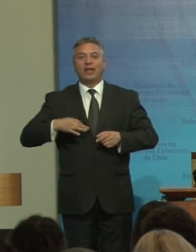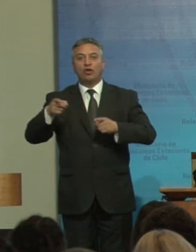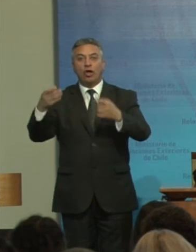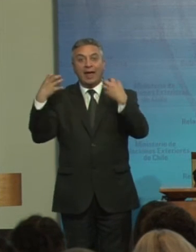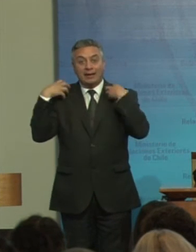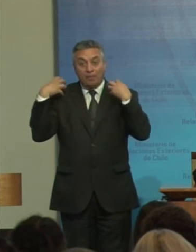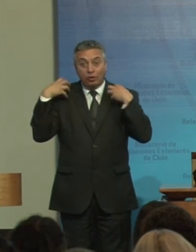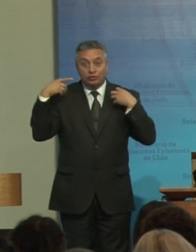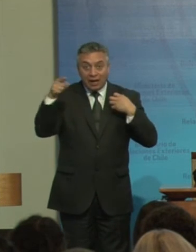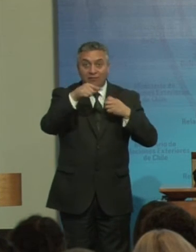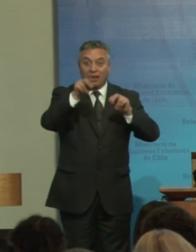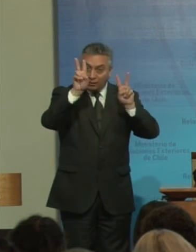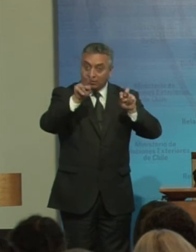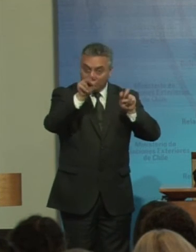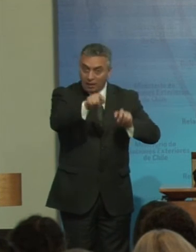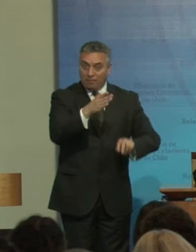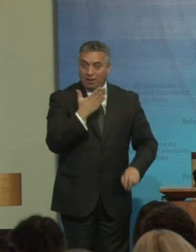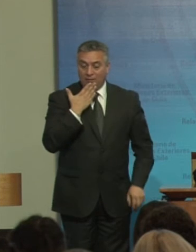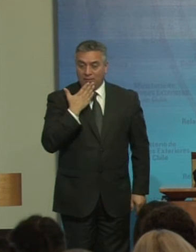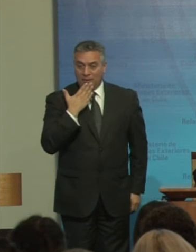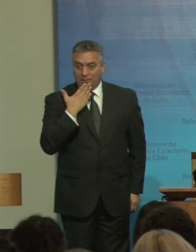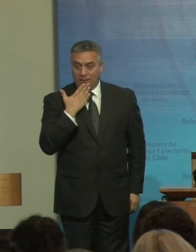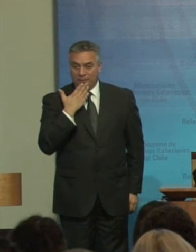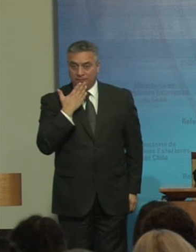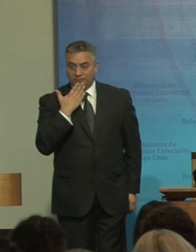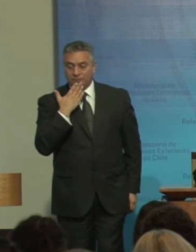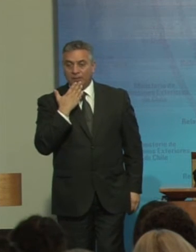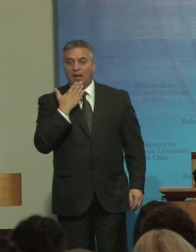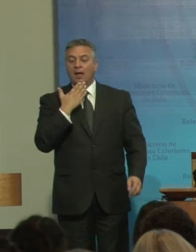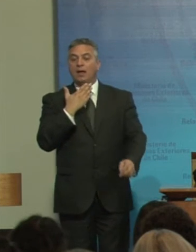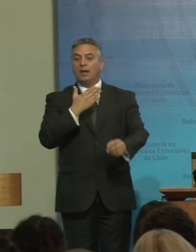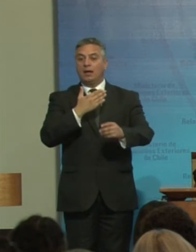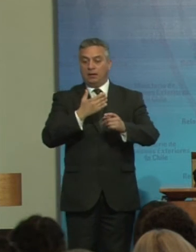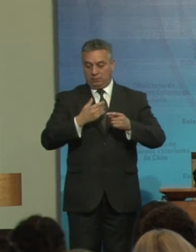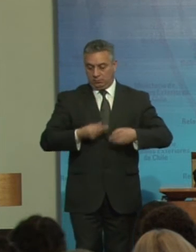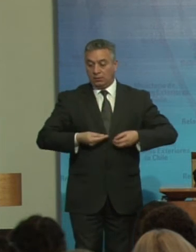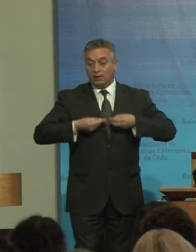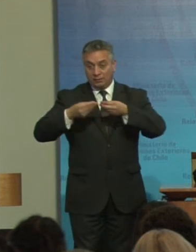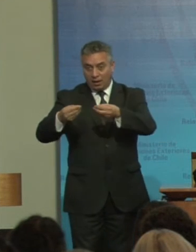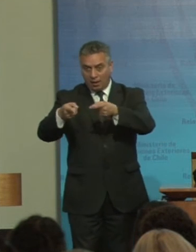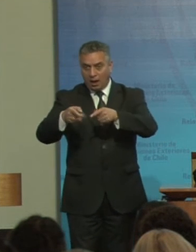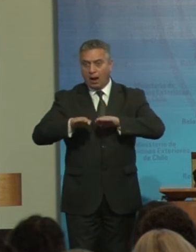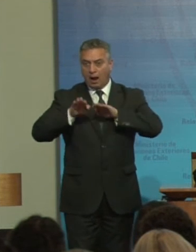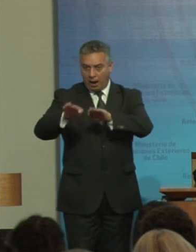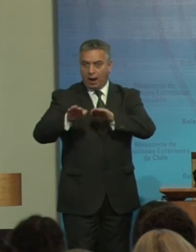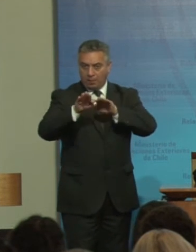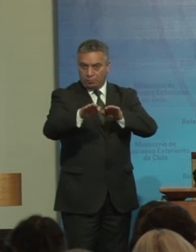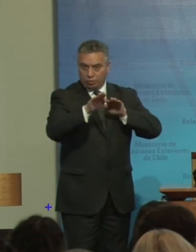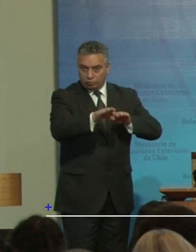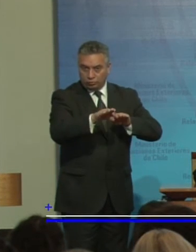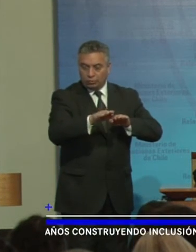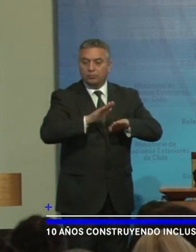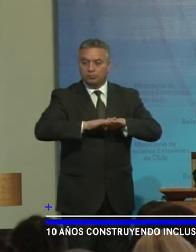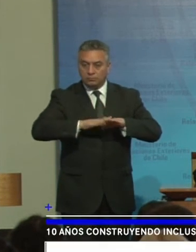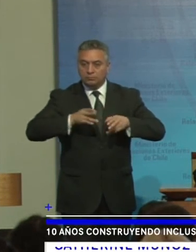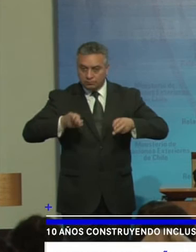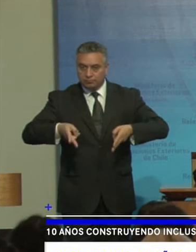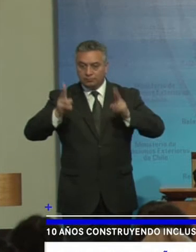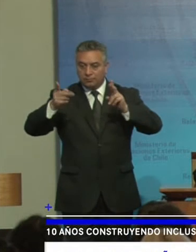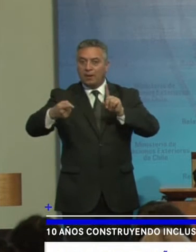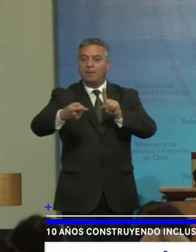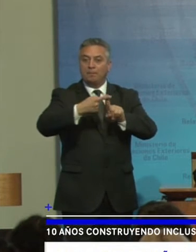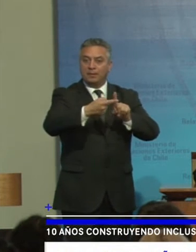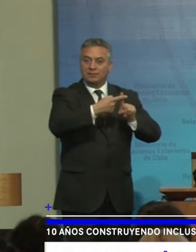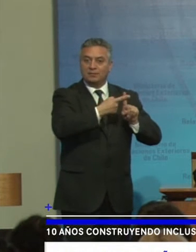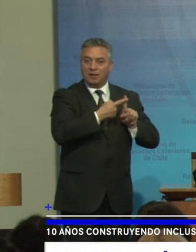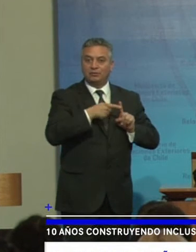Del tema También Se deben Entregar Los apoyos Necesarios Para permitir La participación Necesaria De las